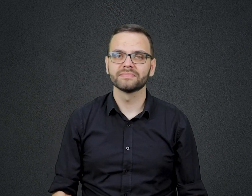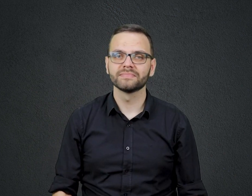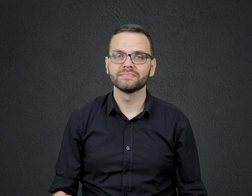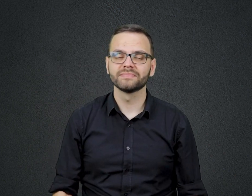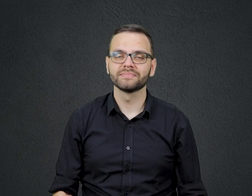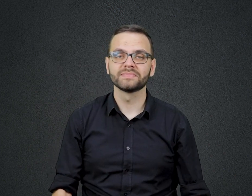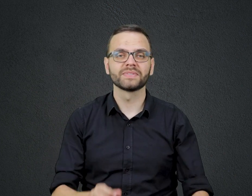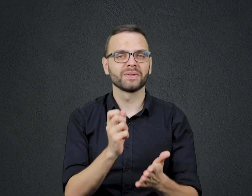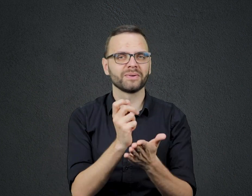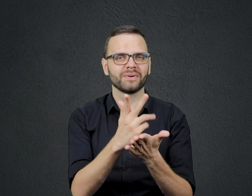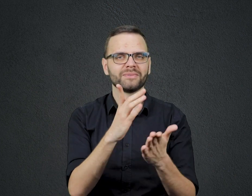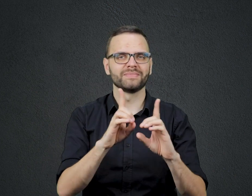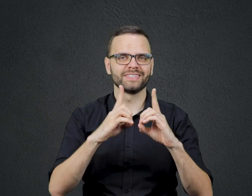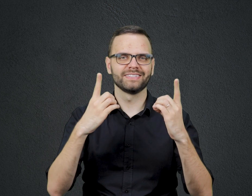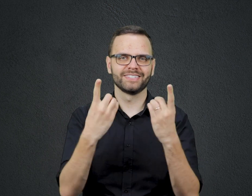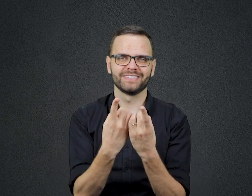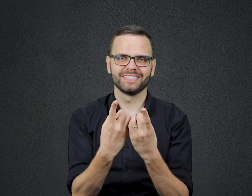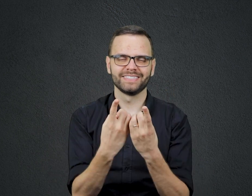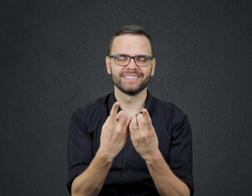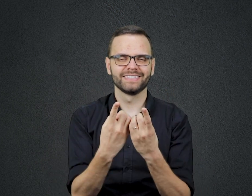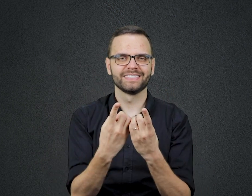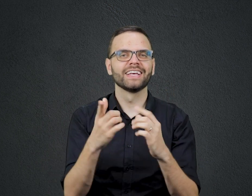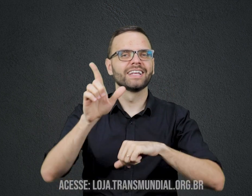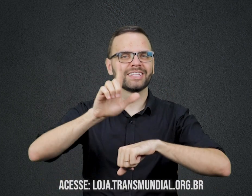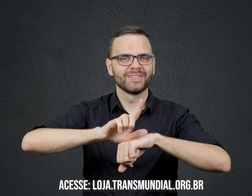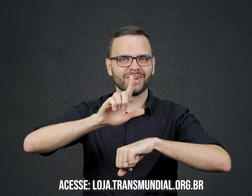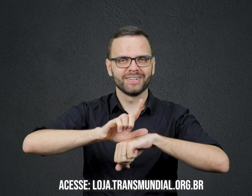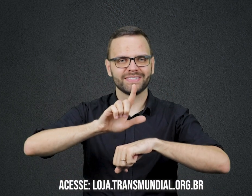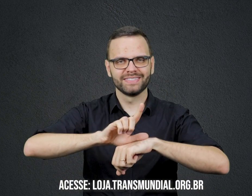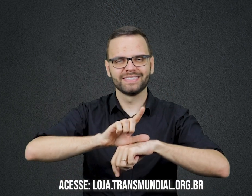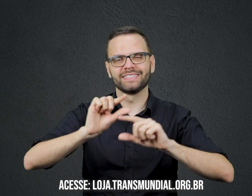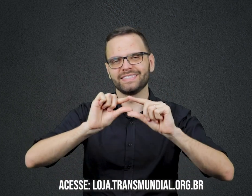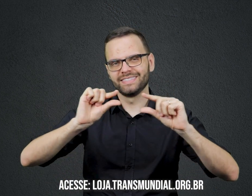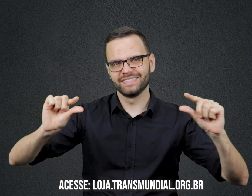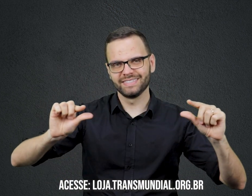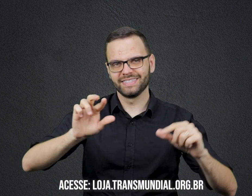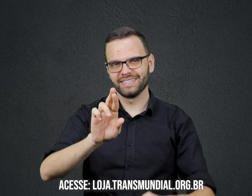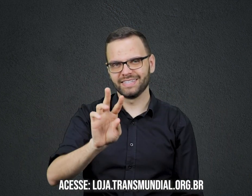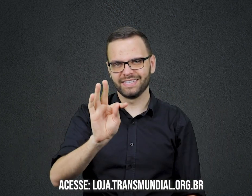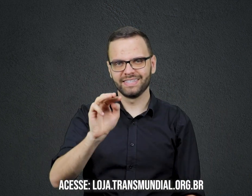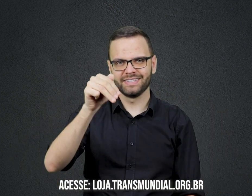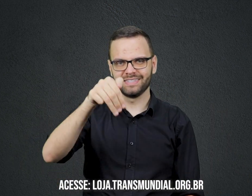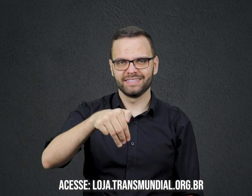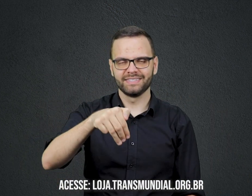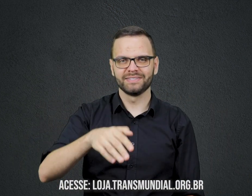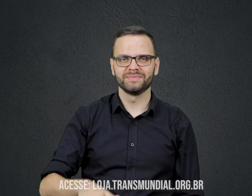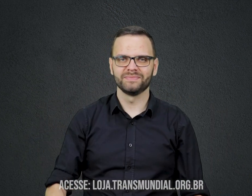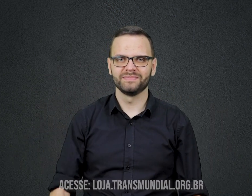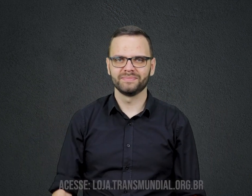Adquira já o seu devocional de todos os dias Acesse loja.transmundial.org.br E aí E E